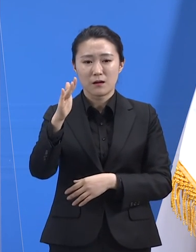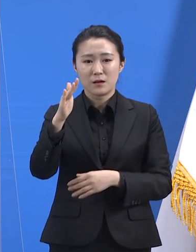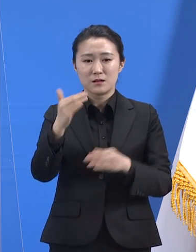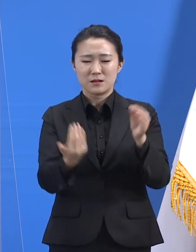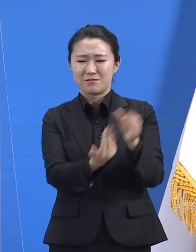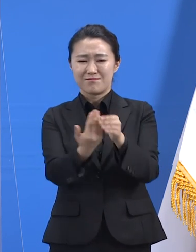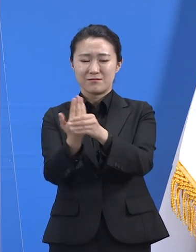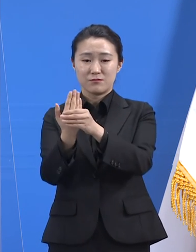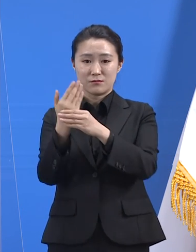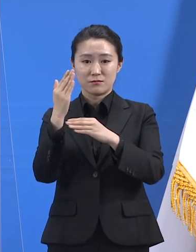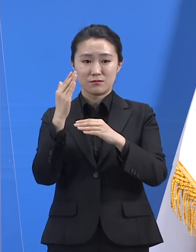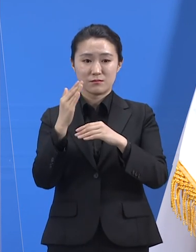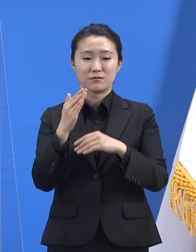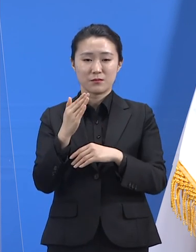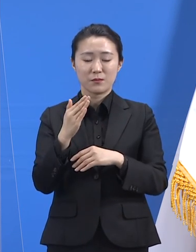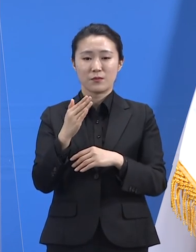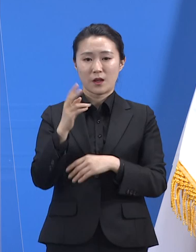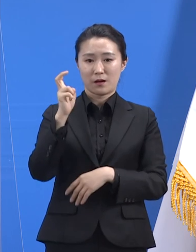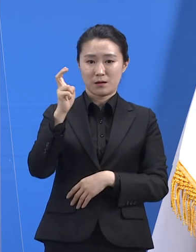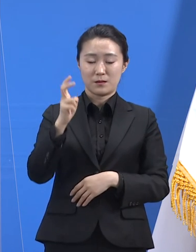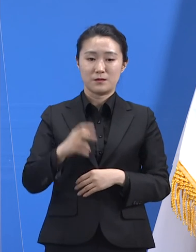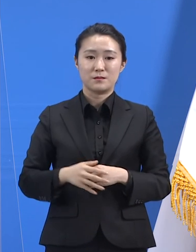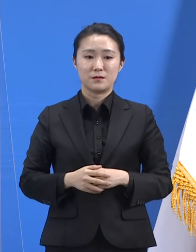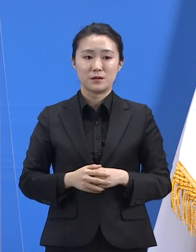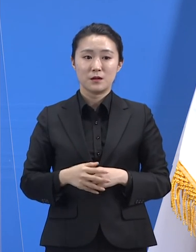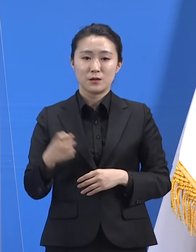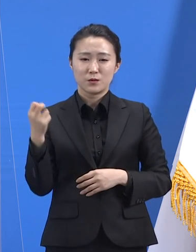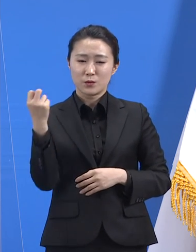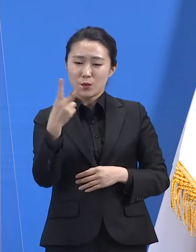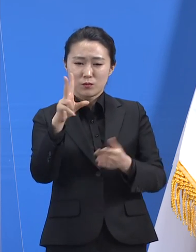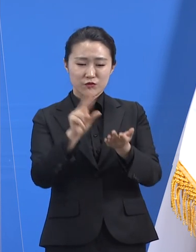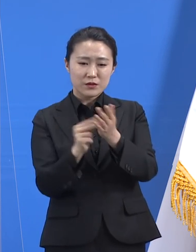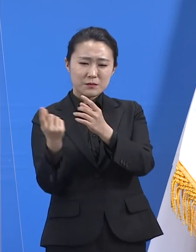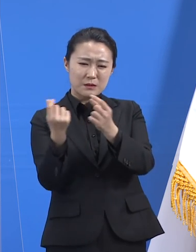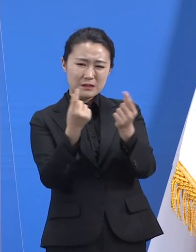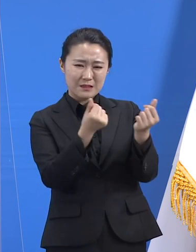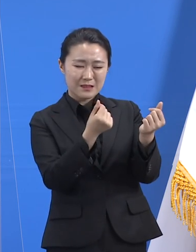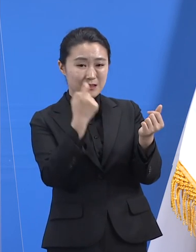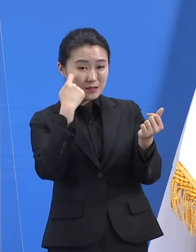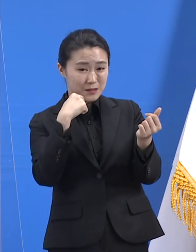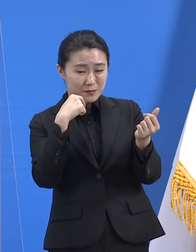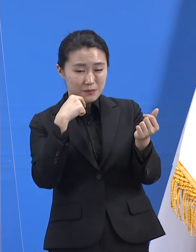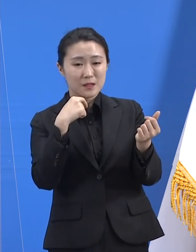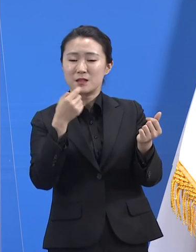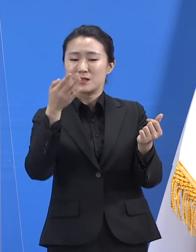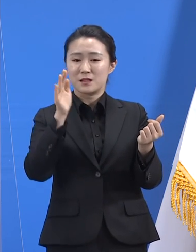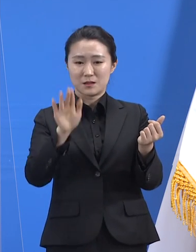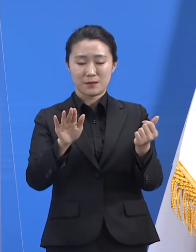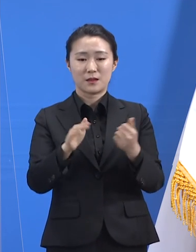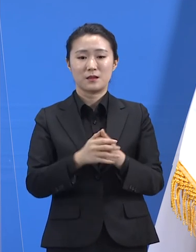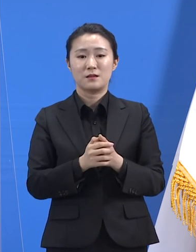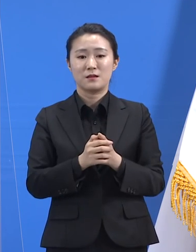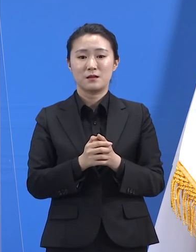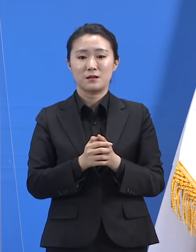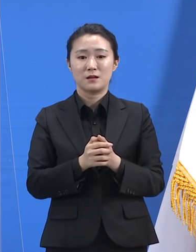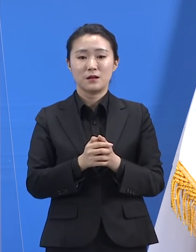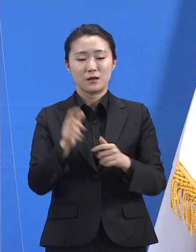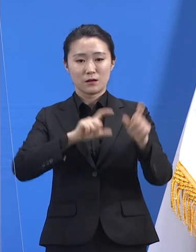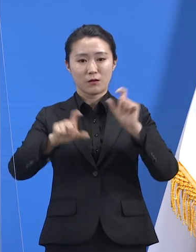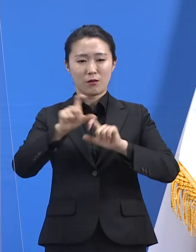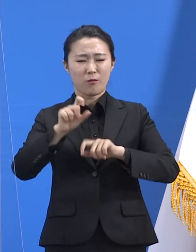비슷한 문제처럼 보여도 난도가 높아질 것입니다. 따라서 과거의 경험을 믿고 있어서는 위험합니다.